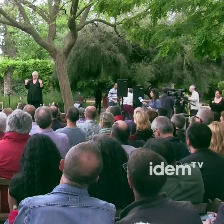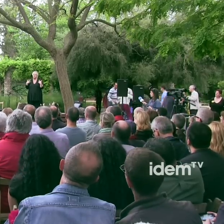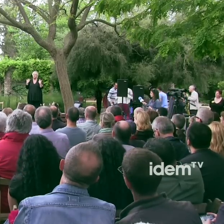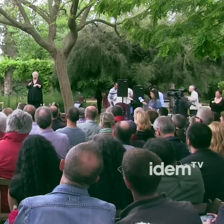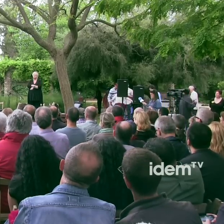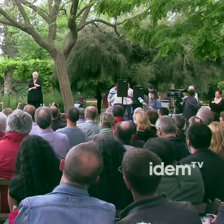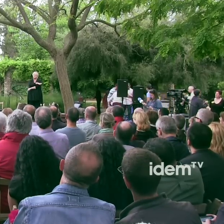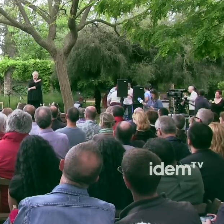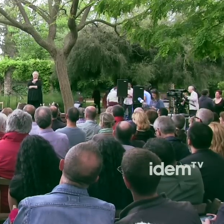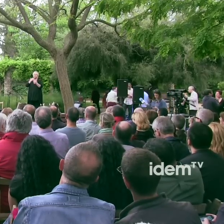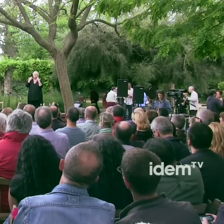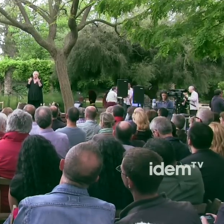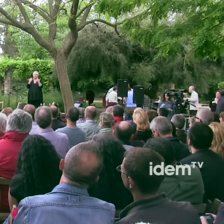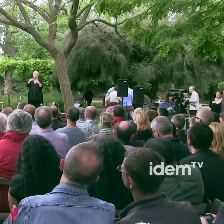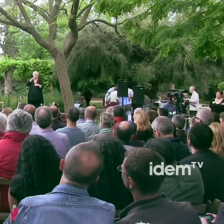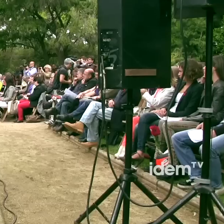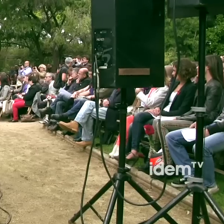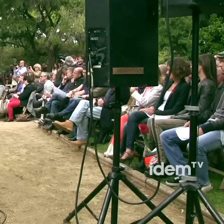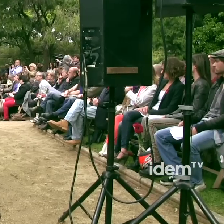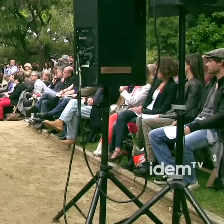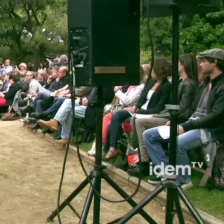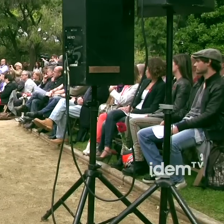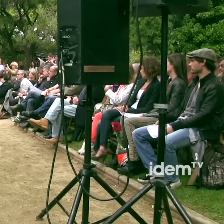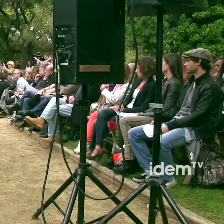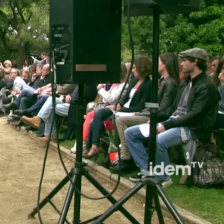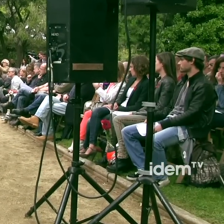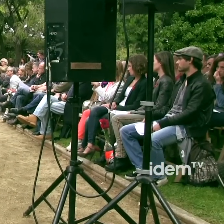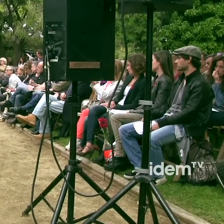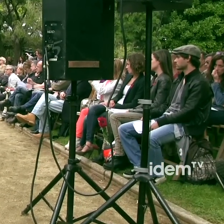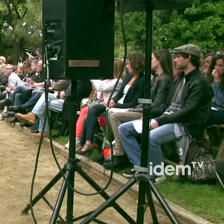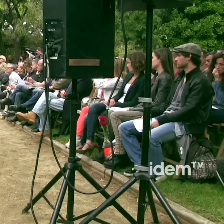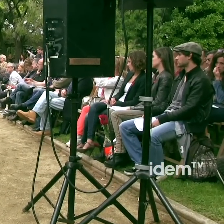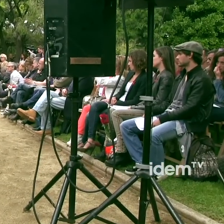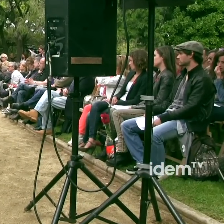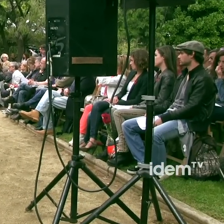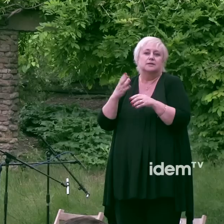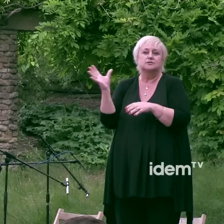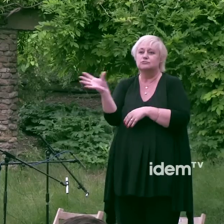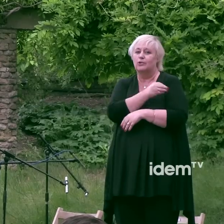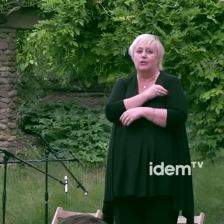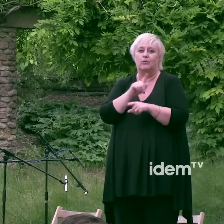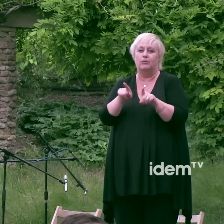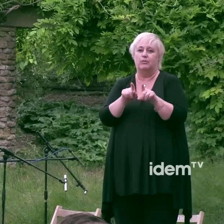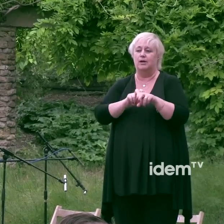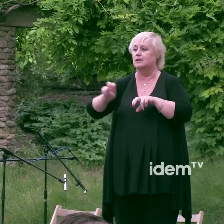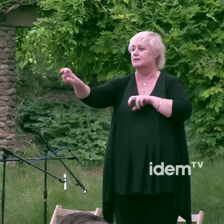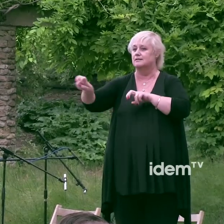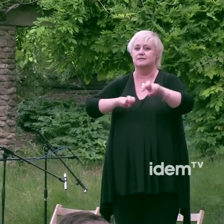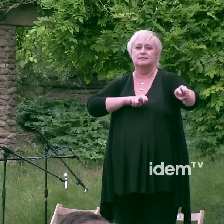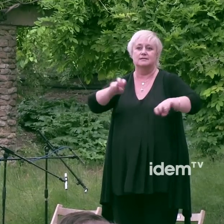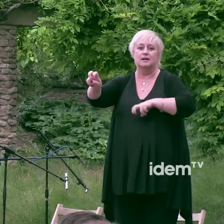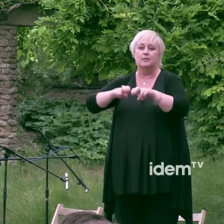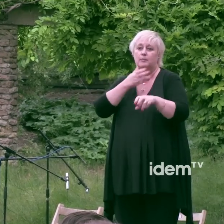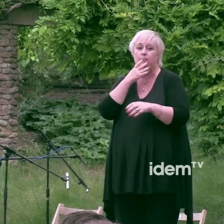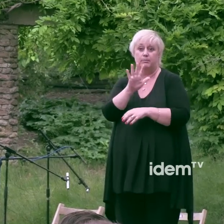Aquest fet, sens dubte, va contribuir molt substancialment a la desmesurada expansió global que posteriorment va transformar la Sida en